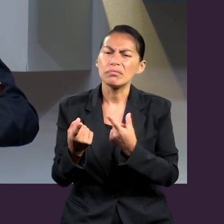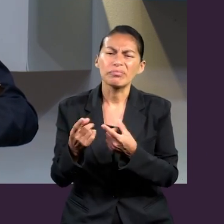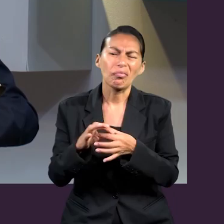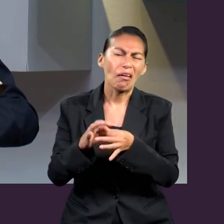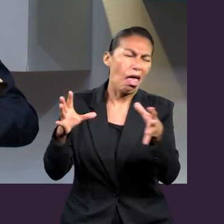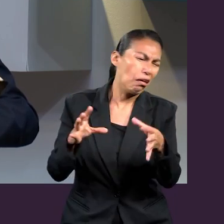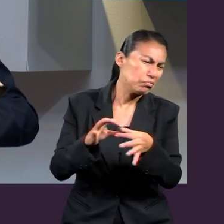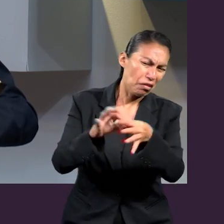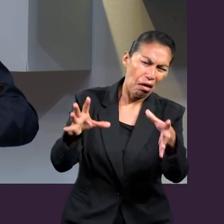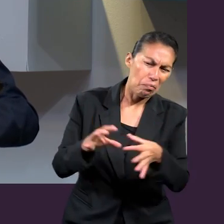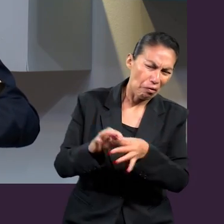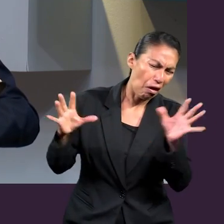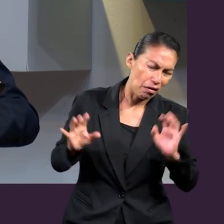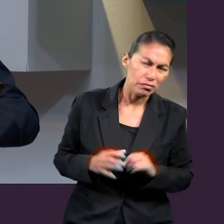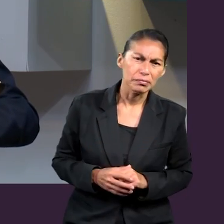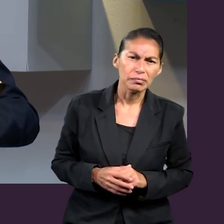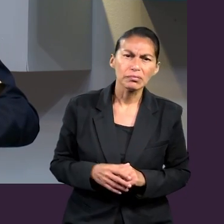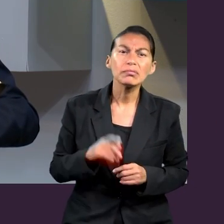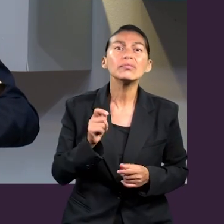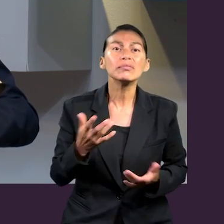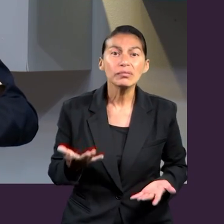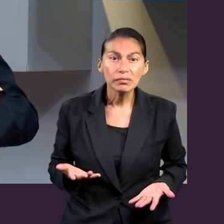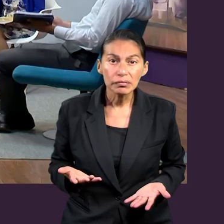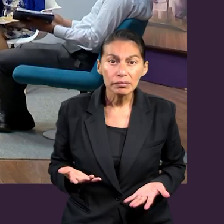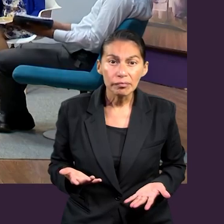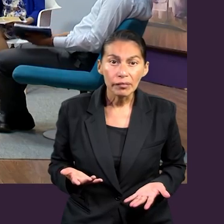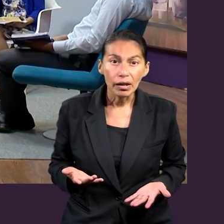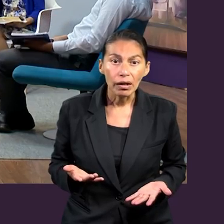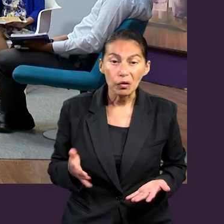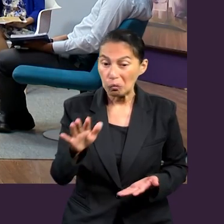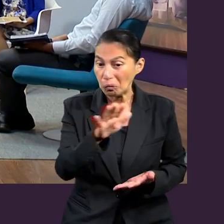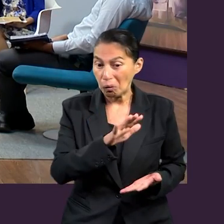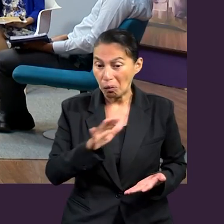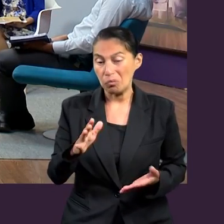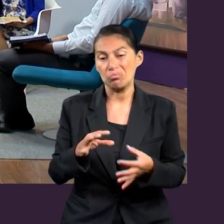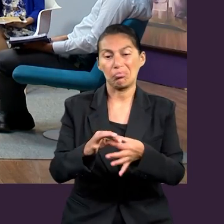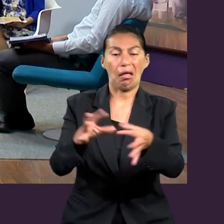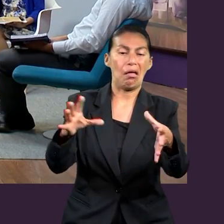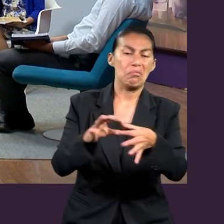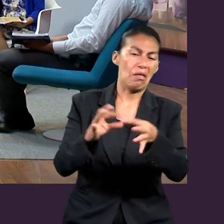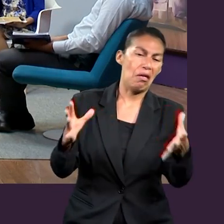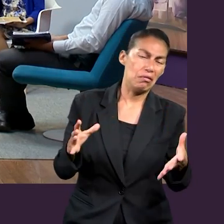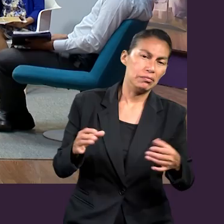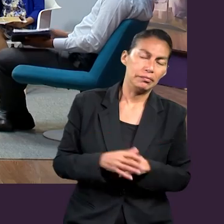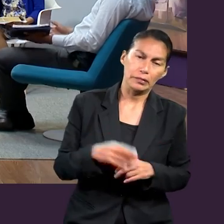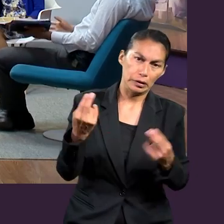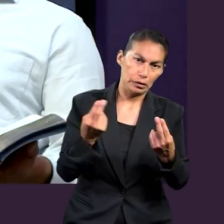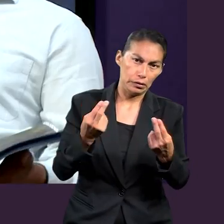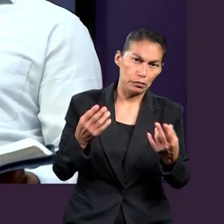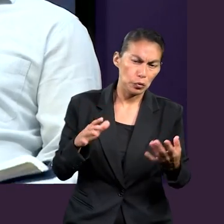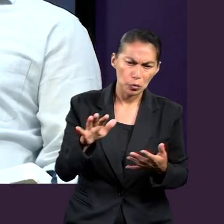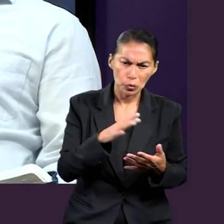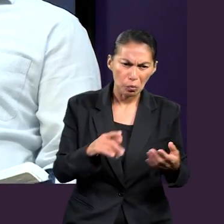si alguien no fomenta la unidad? ¿Algún miembro de la iglesia no fomenta la unidad? ¿Qué pasaría? Hay división, definitivamente.